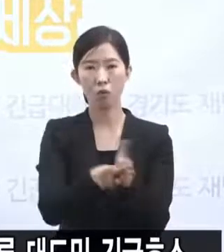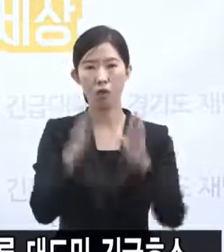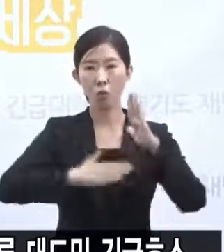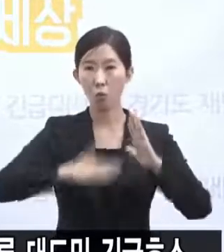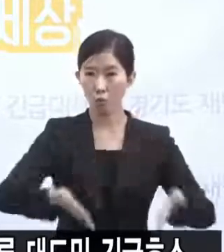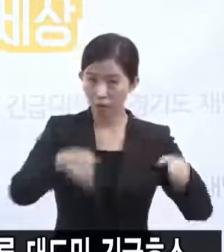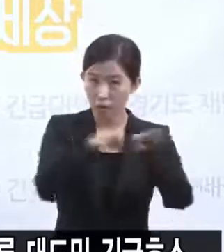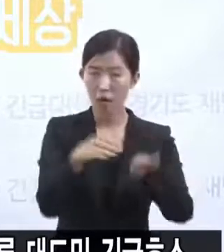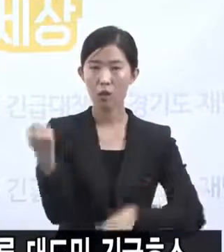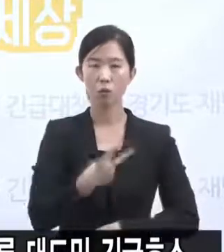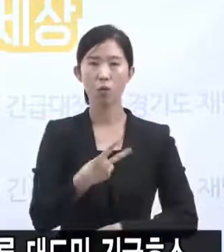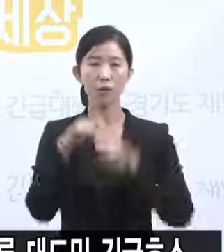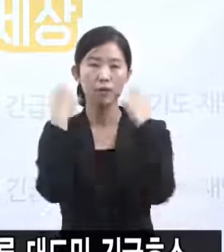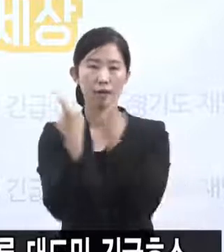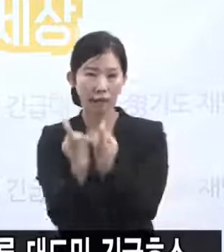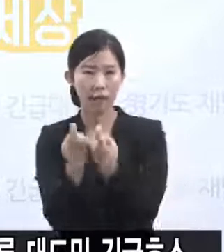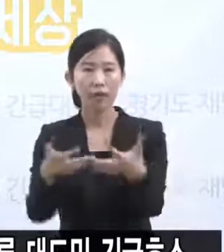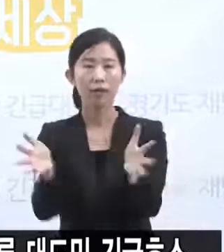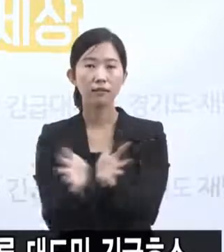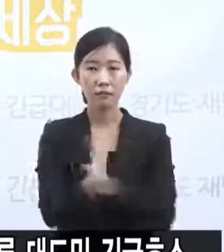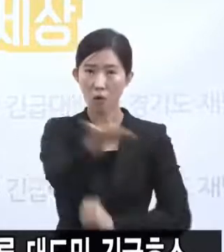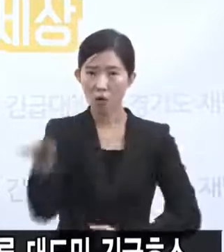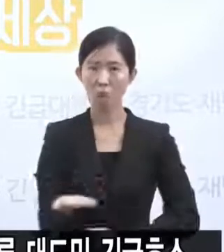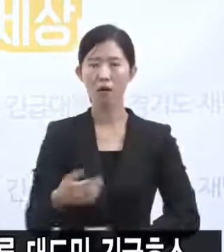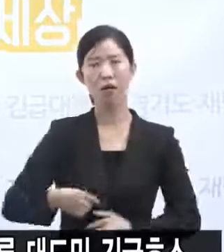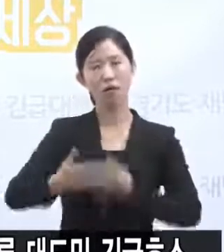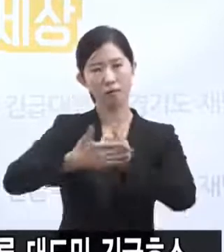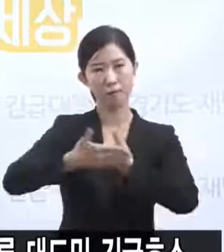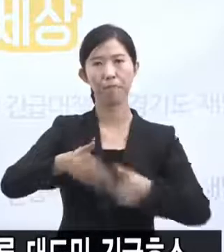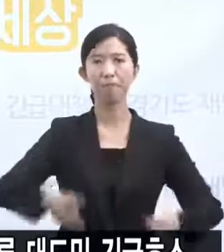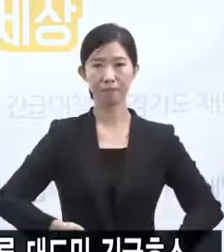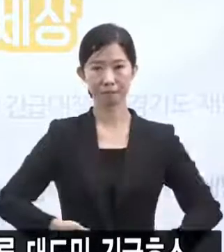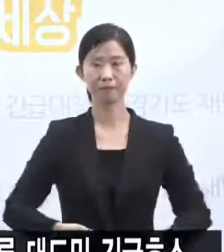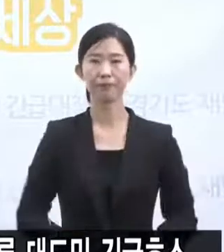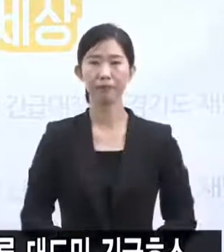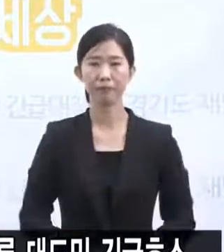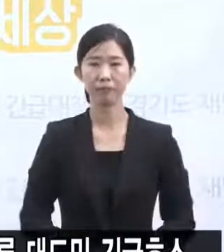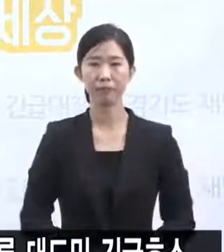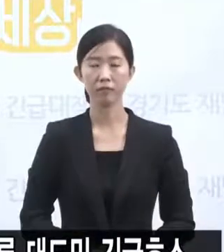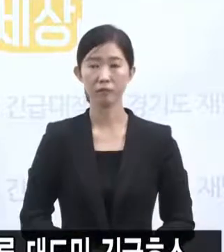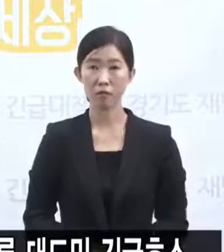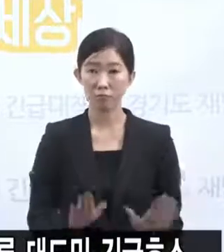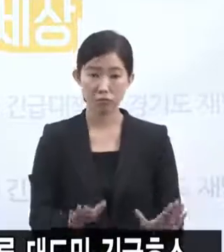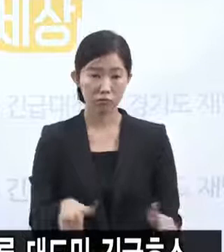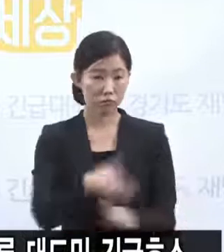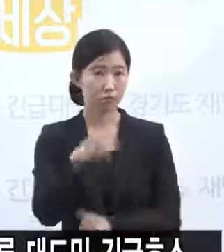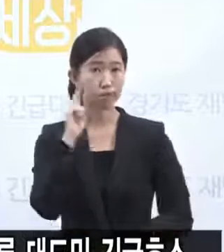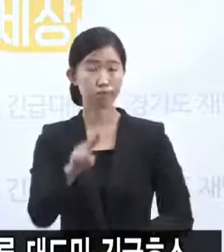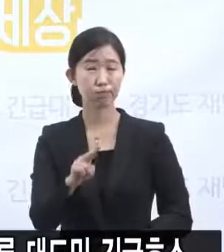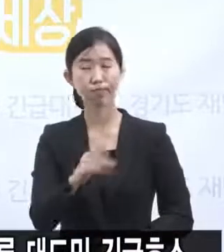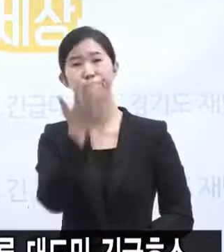민간기업, 단체들의 적극적 협력이 절실합니다. 아직 그 심각성을 인지하지 못해서